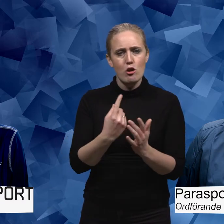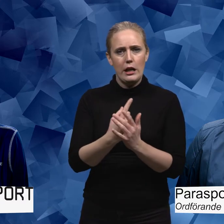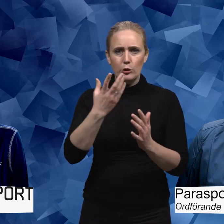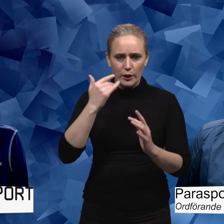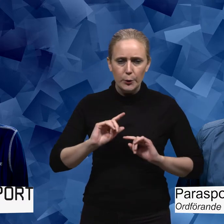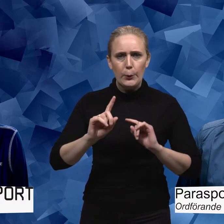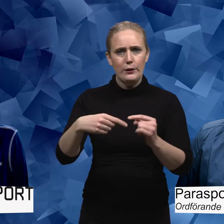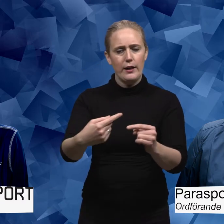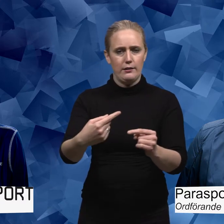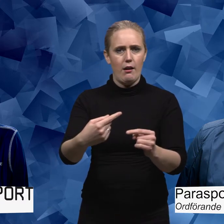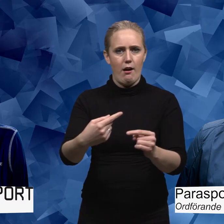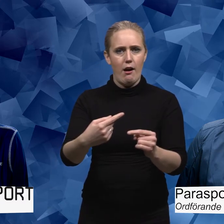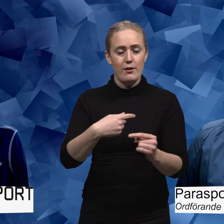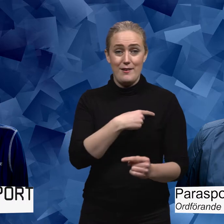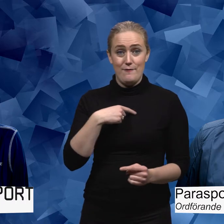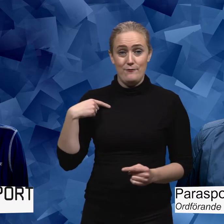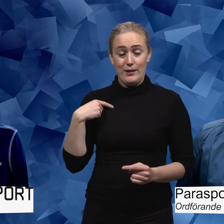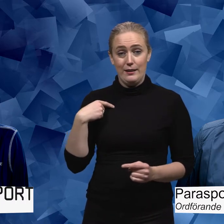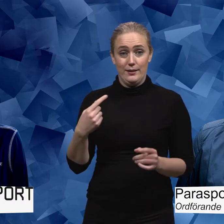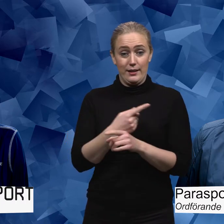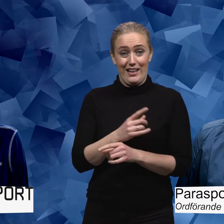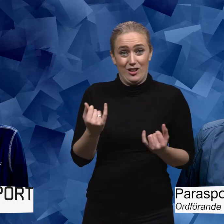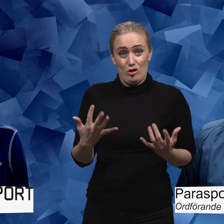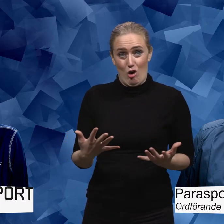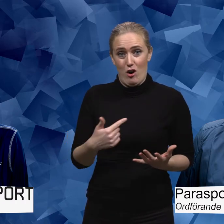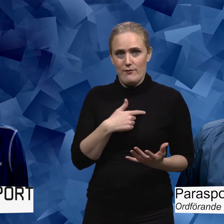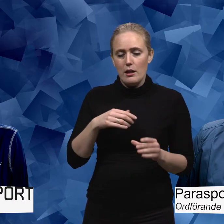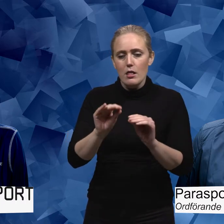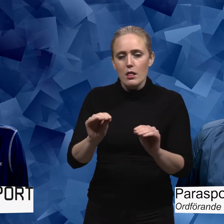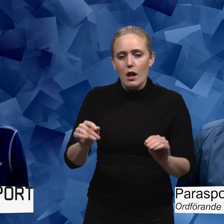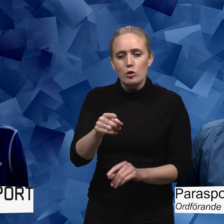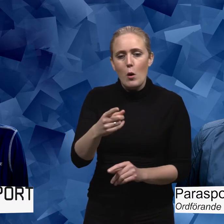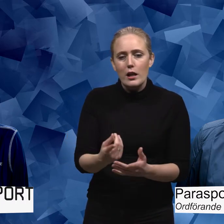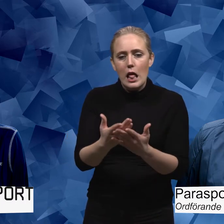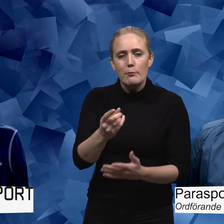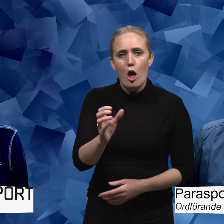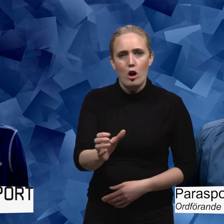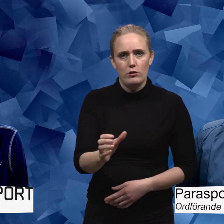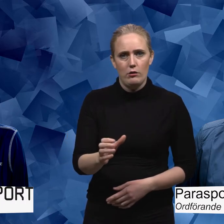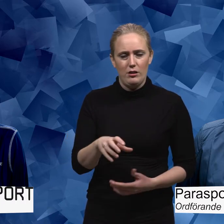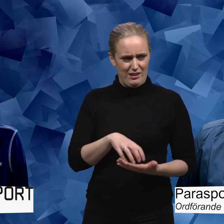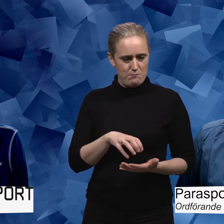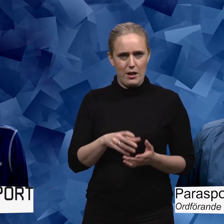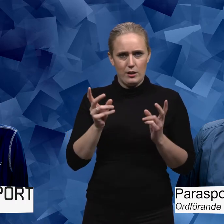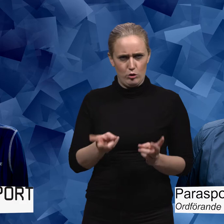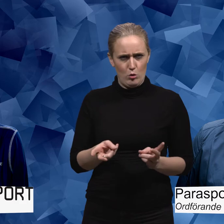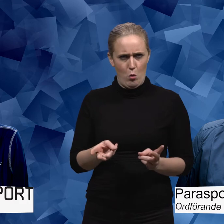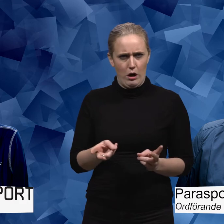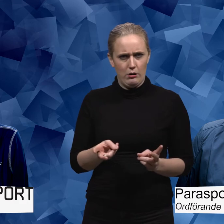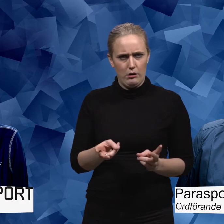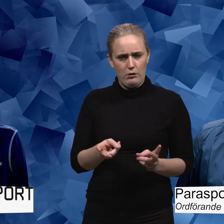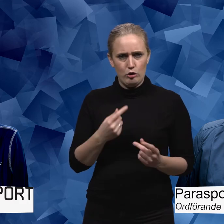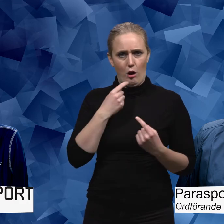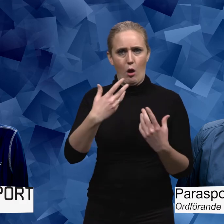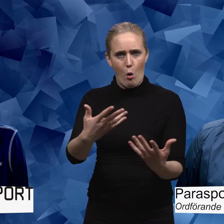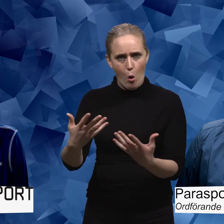man faktiskt kan. Jag kan uppleva ibland att vi lär in en hjälplöshet istället. Därför att samhället ibland kan stötta att vi har en